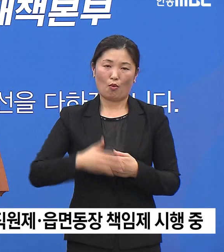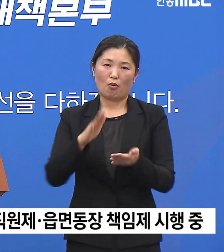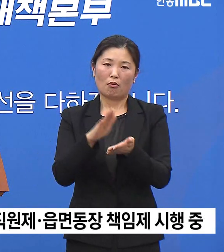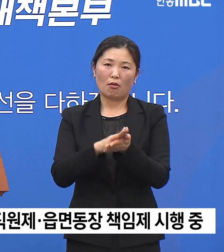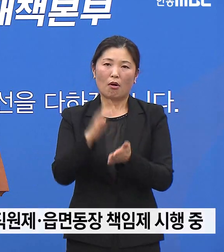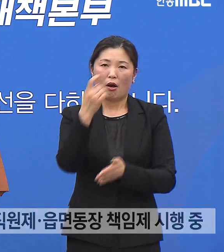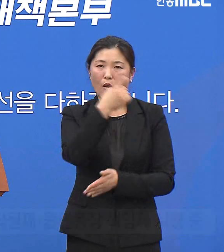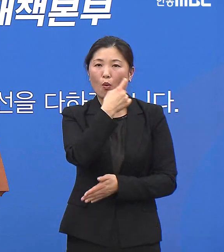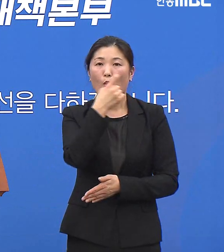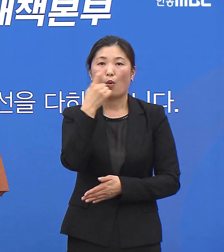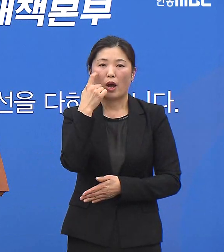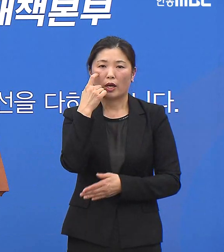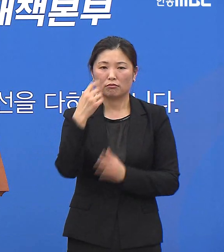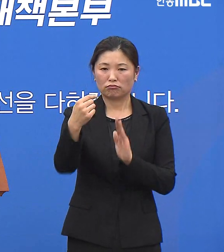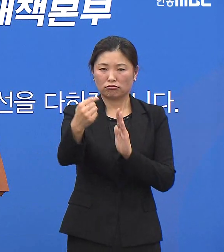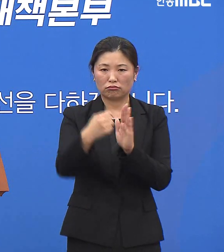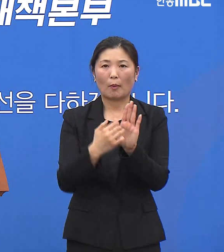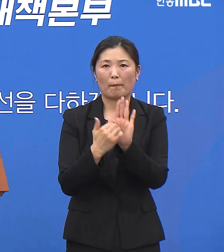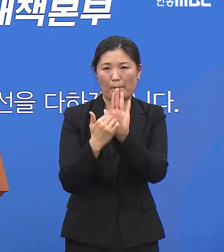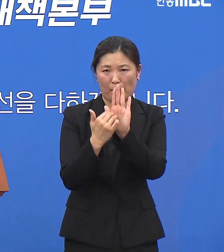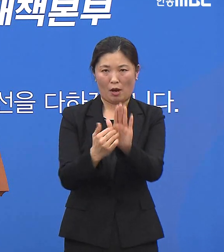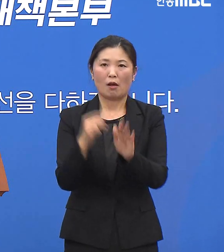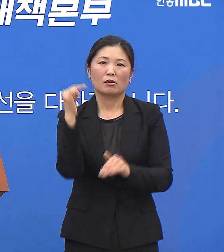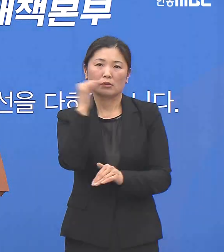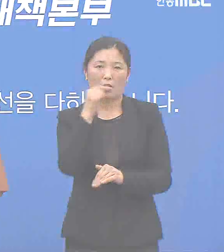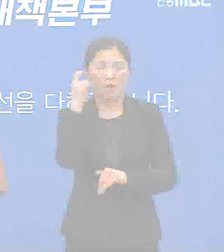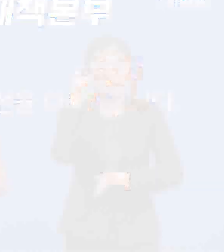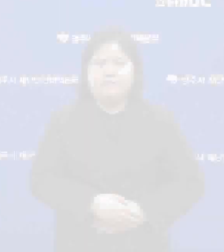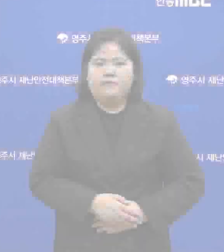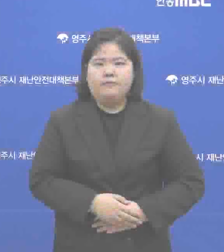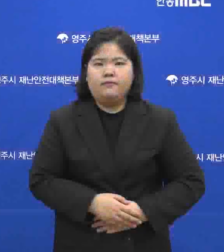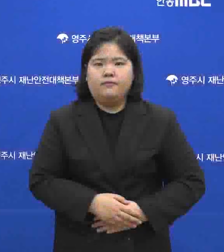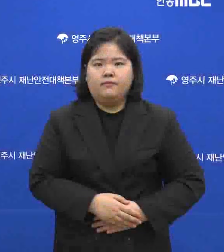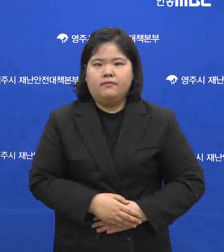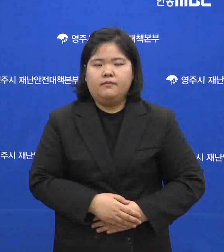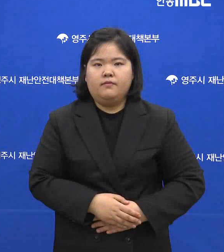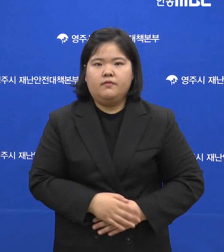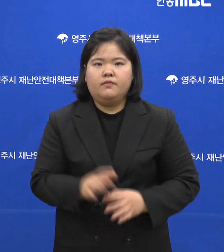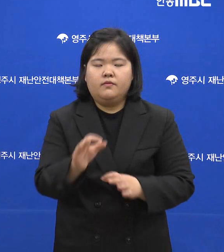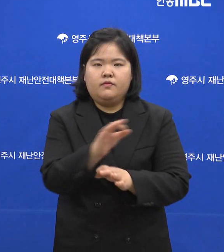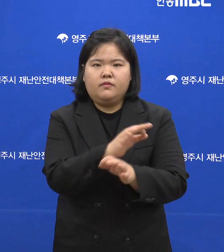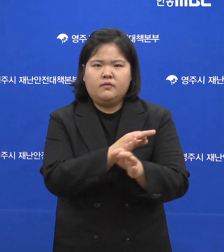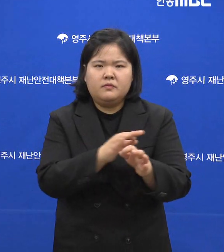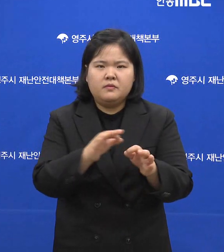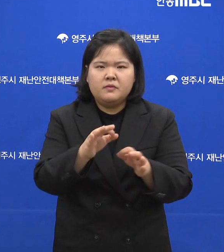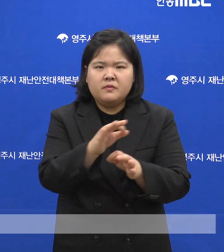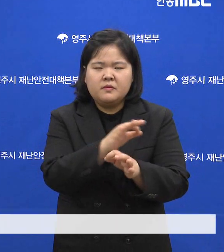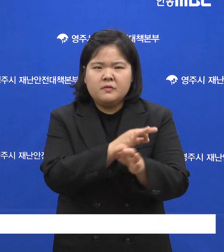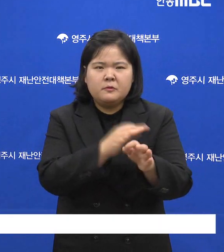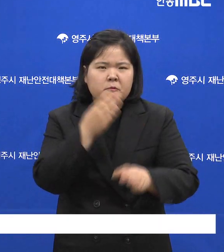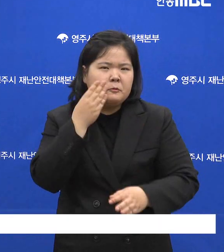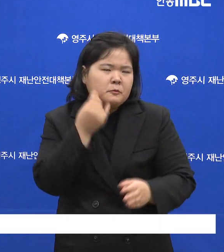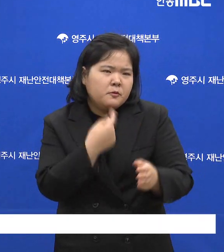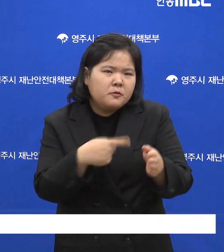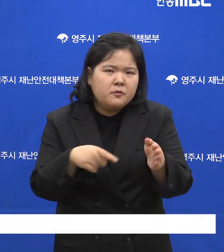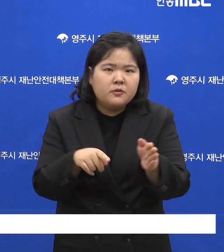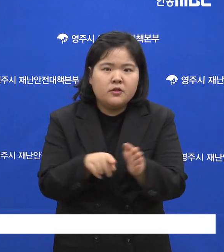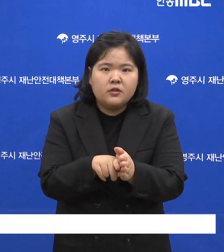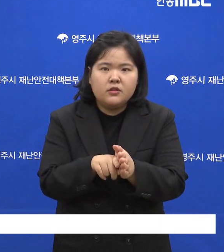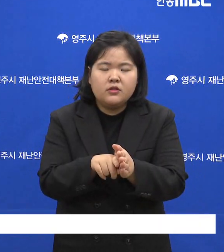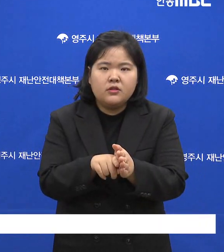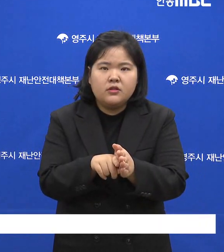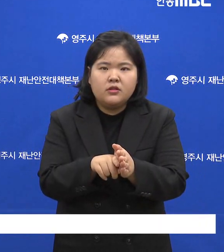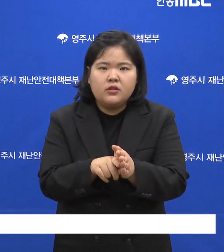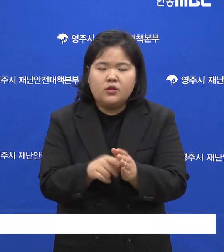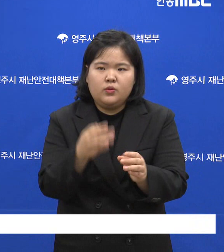철저히 하고 특히 출입을 엄격히 통제하도록 하겠습니다. 위축된 소비심리를 회복하고 매출 감소로 인한